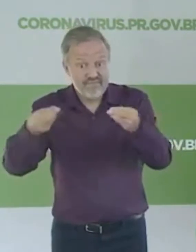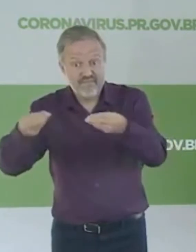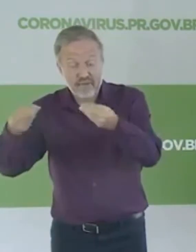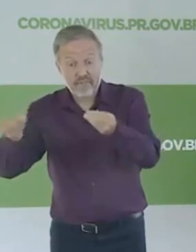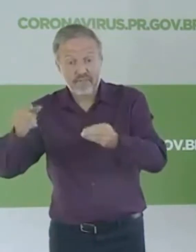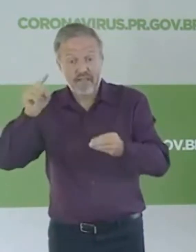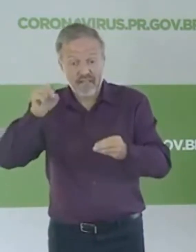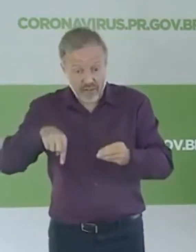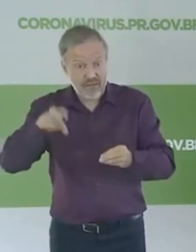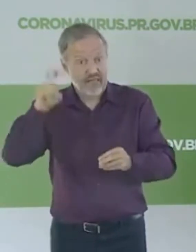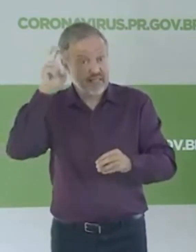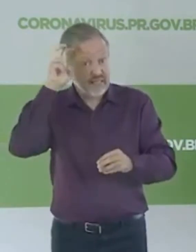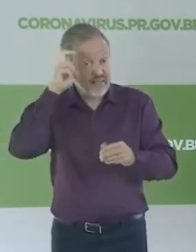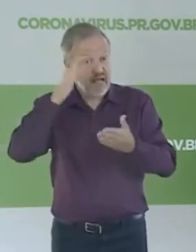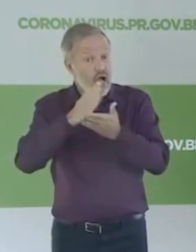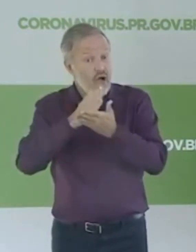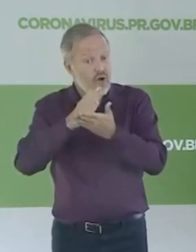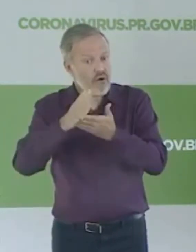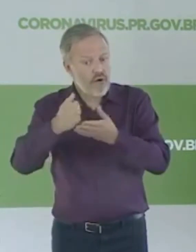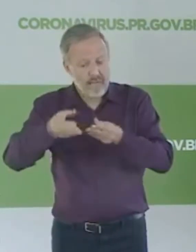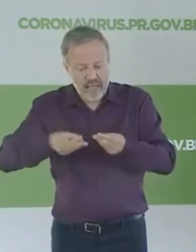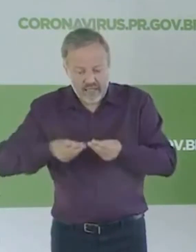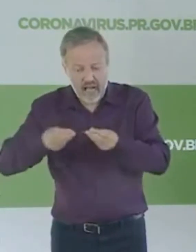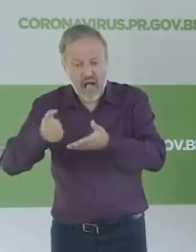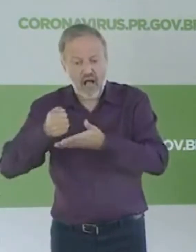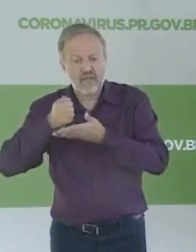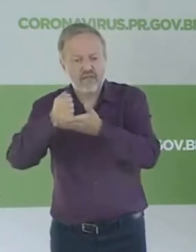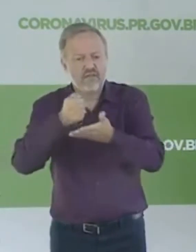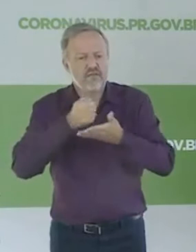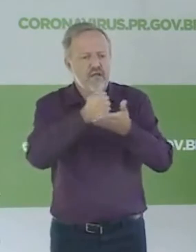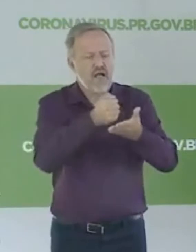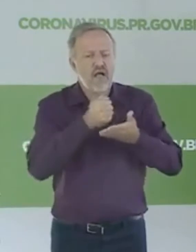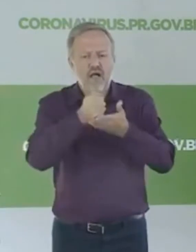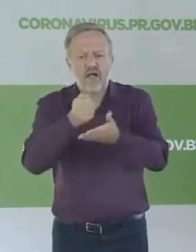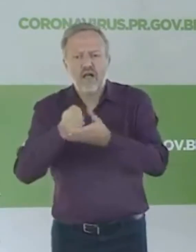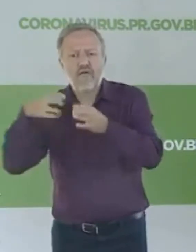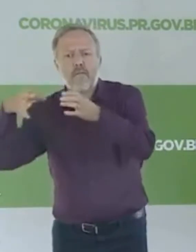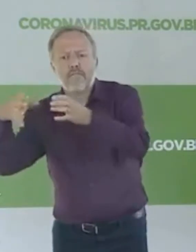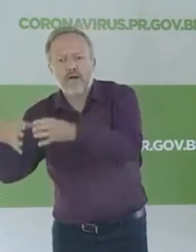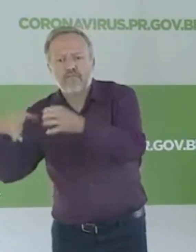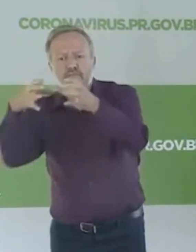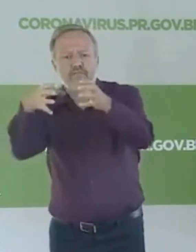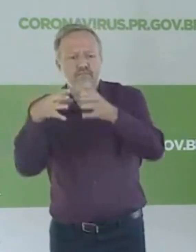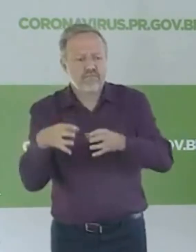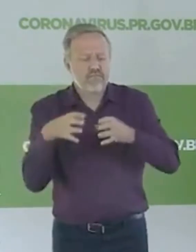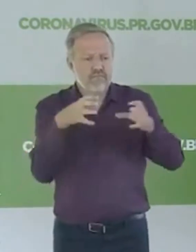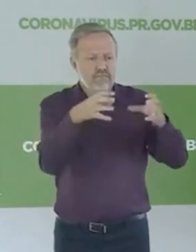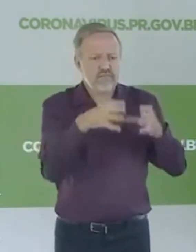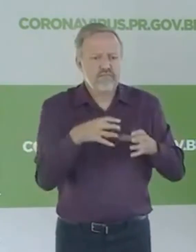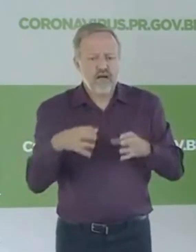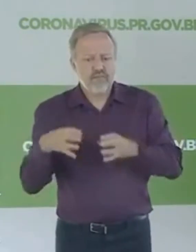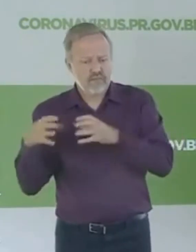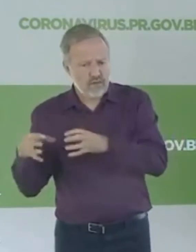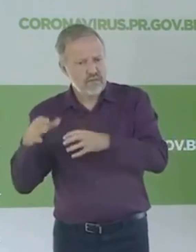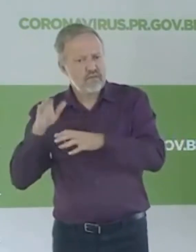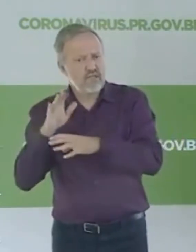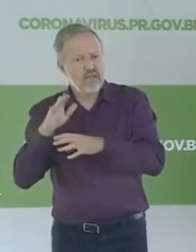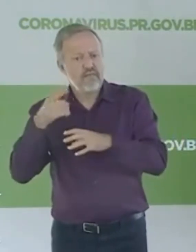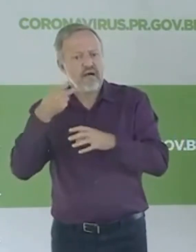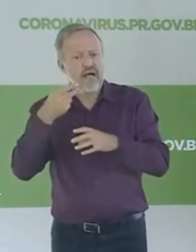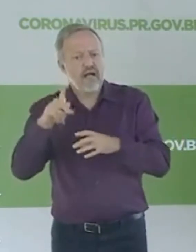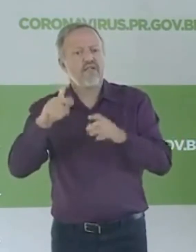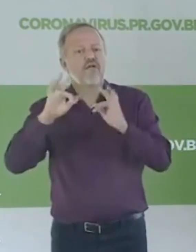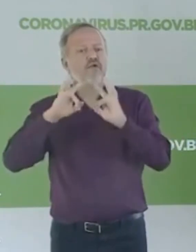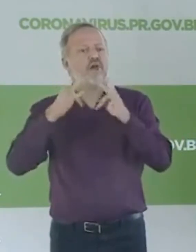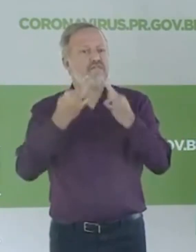nessa quinta-feira. É uma grande tarefa que está sendo feita. São, governador, 8 mil a 10 mil colaboradores aqui que estão trabalhando